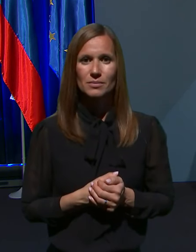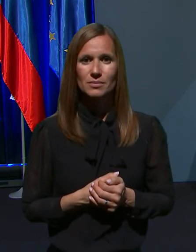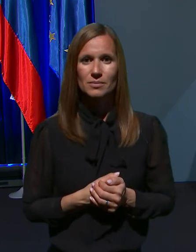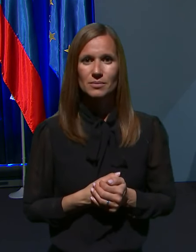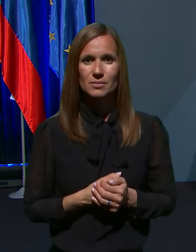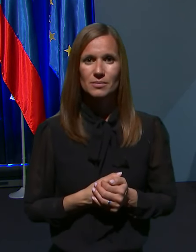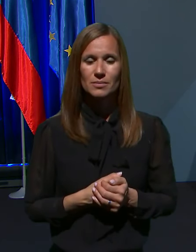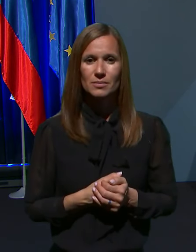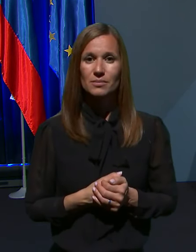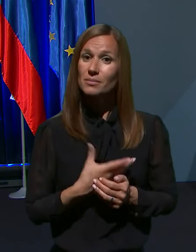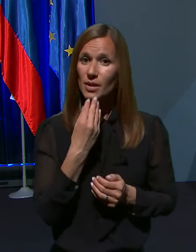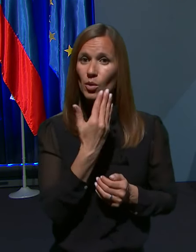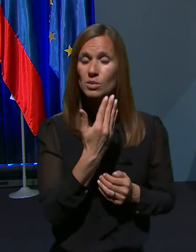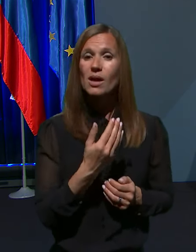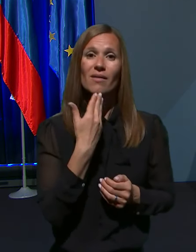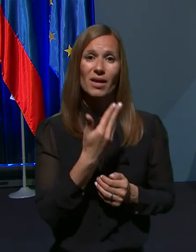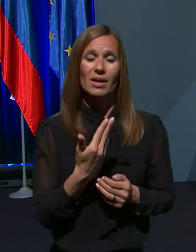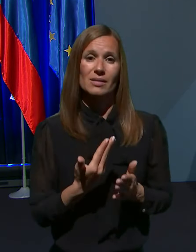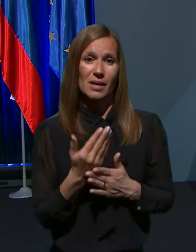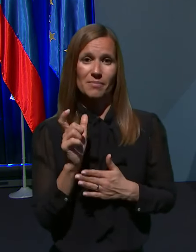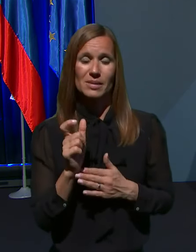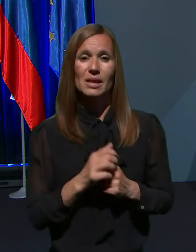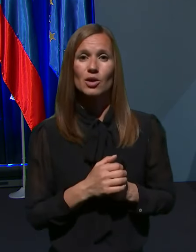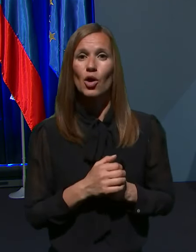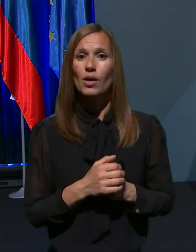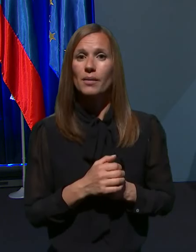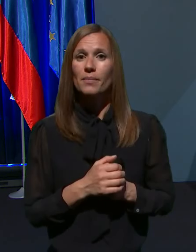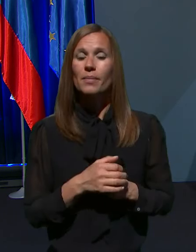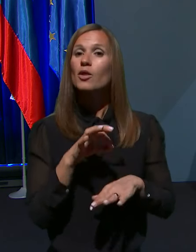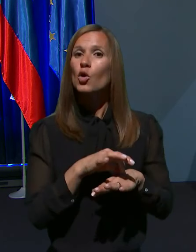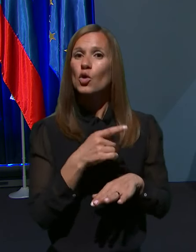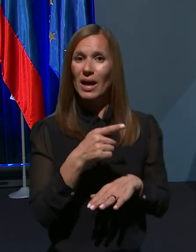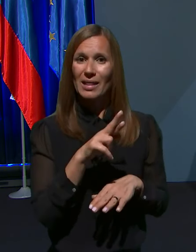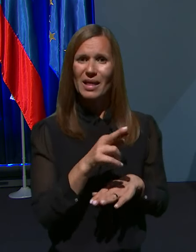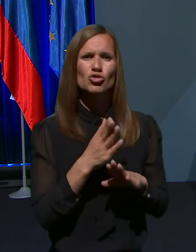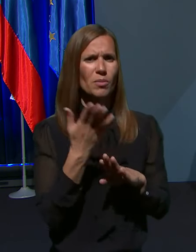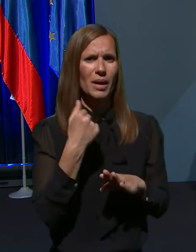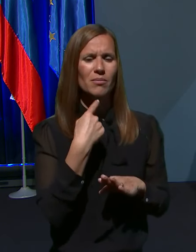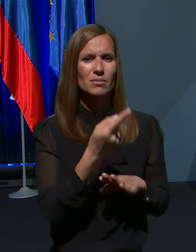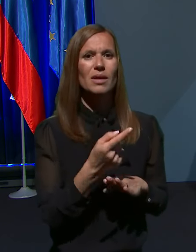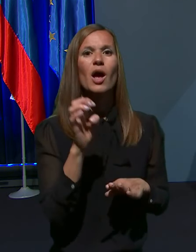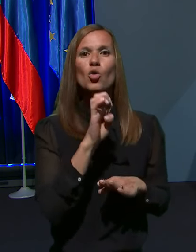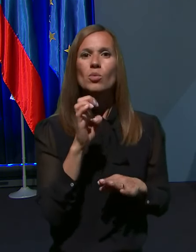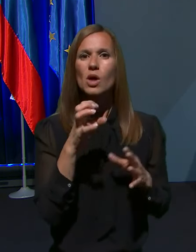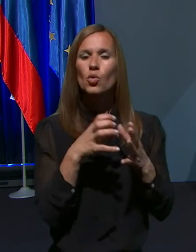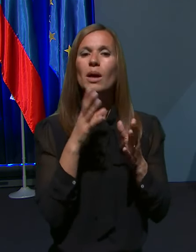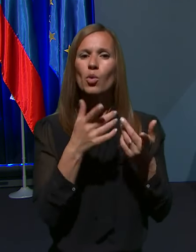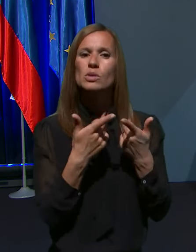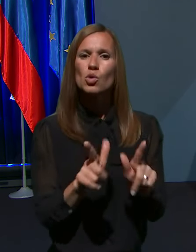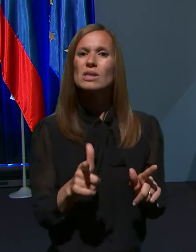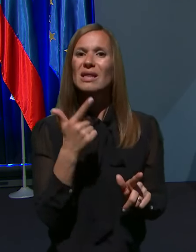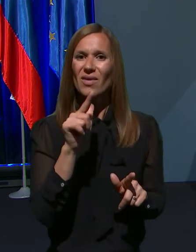Ja, lepo pozdravljeni, hvala za besedo. Dr. Gandar, prej bilo povedano, da bo Evropska unija sprostila 2